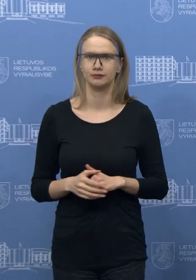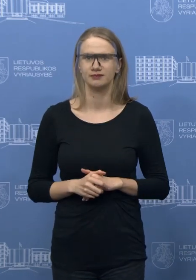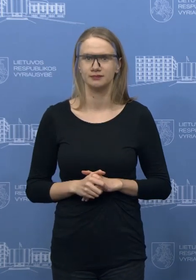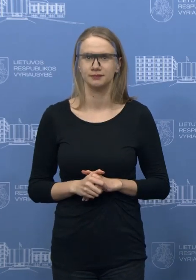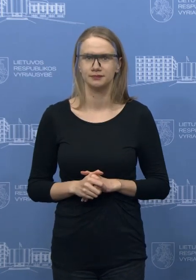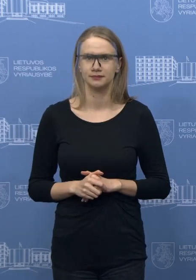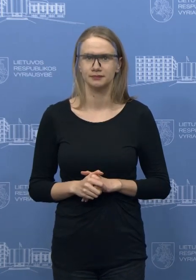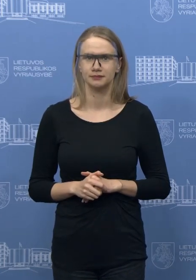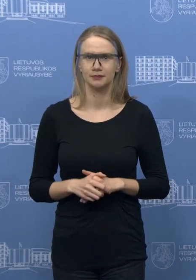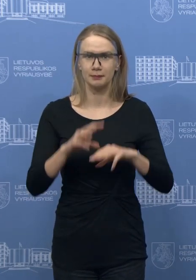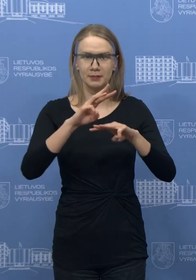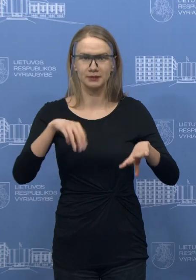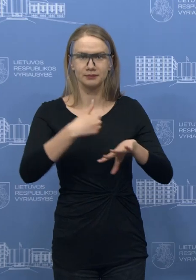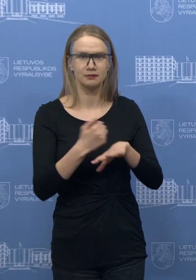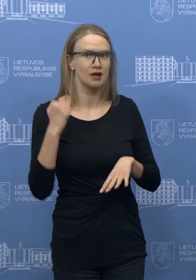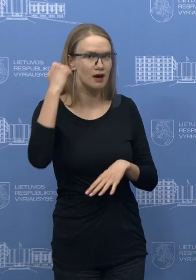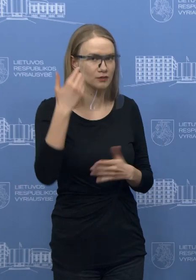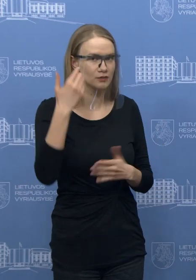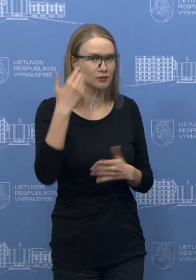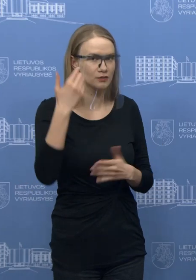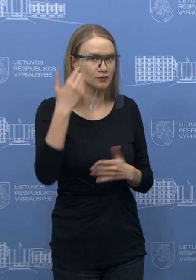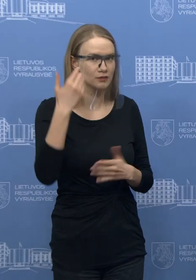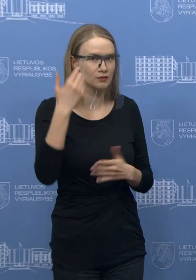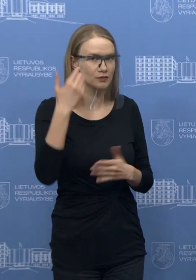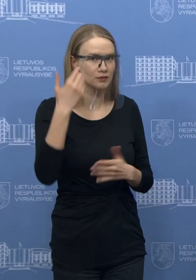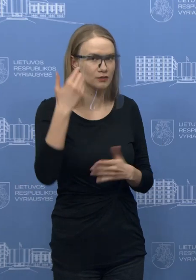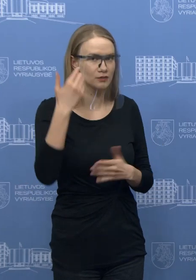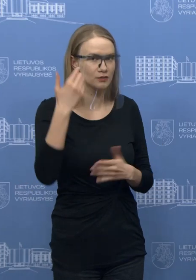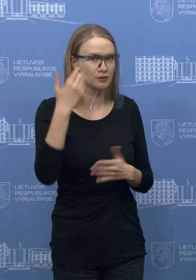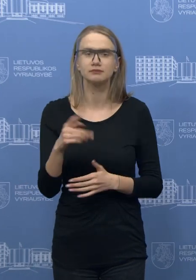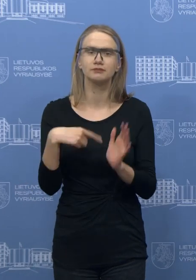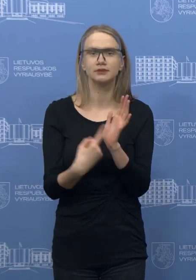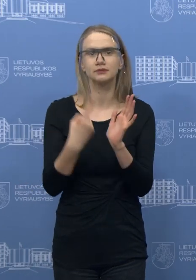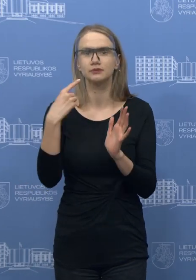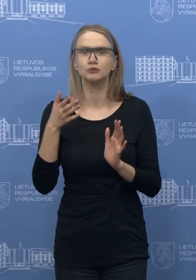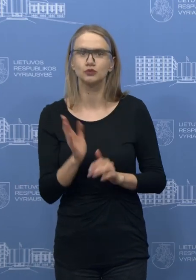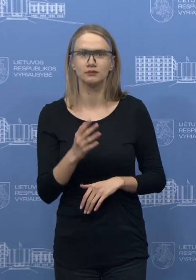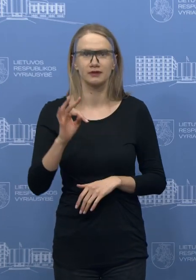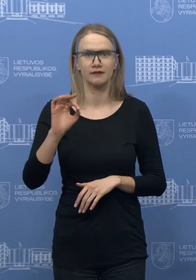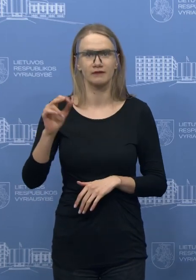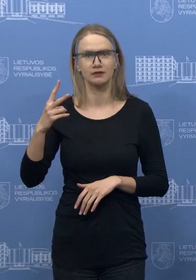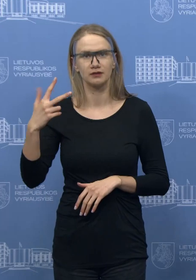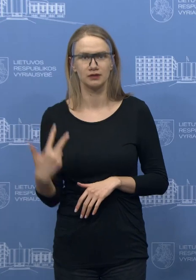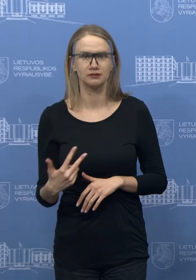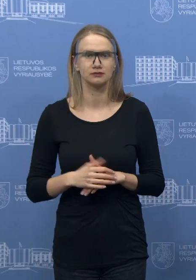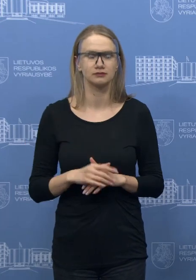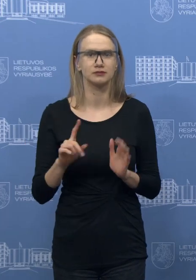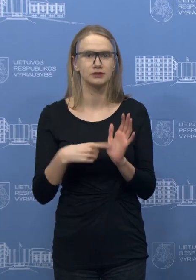Dėkui, premierė. Kolegos žurnalistai, dabar metas jūsų klausimams. TV3, Marius Zaremba, prašau.